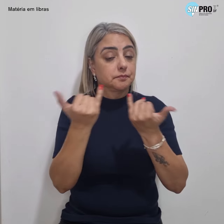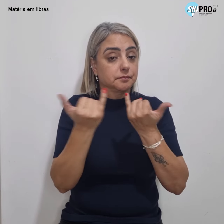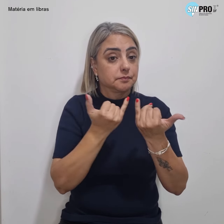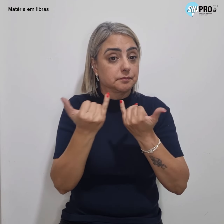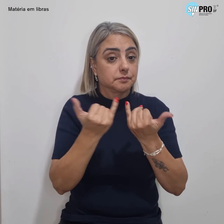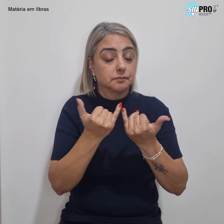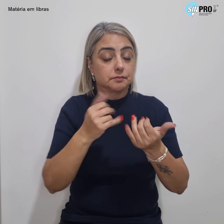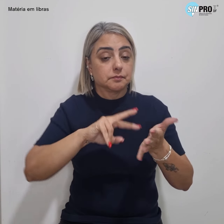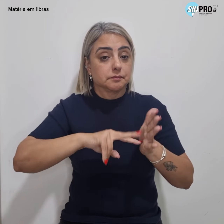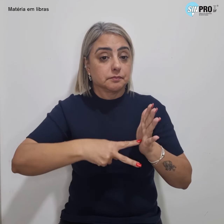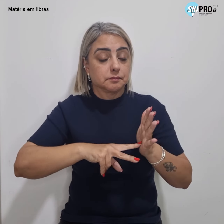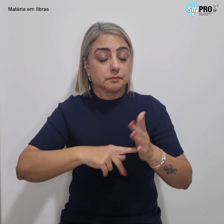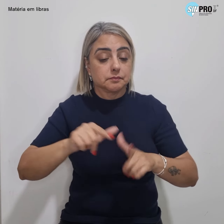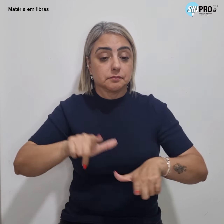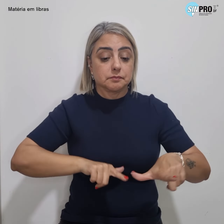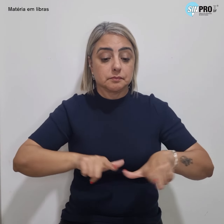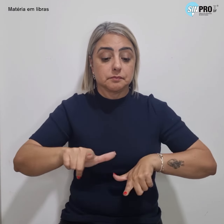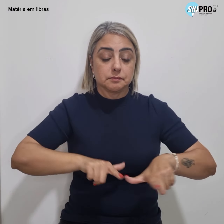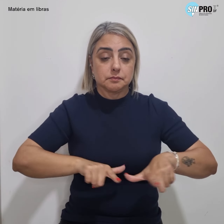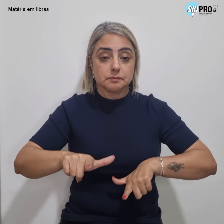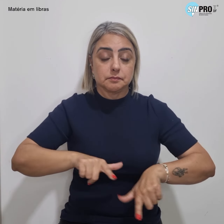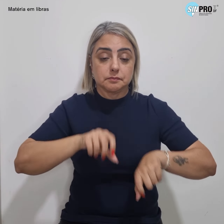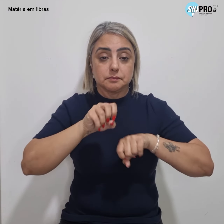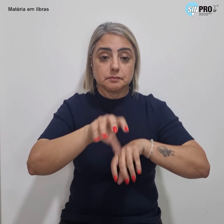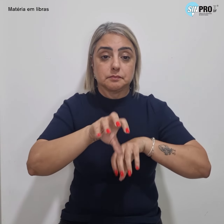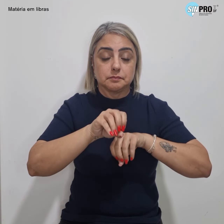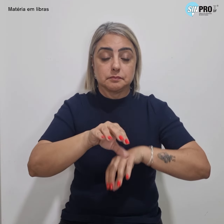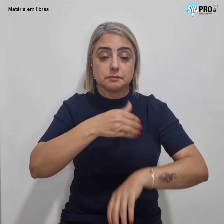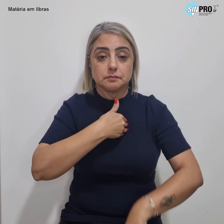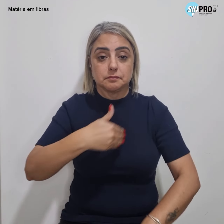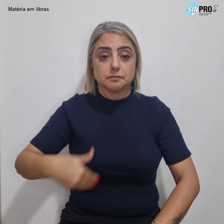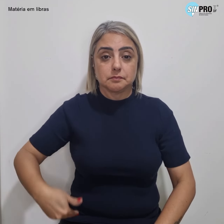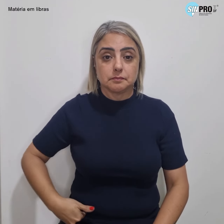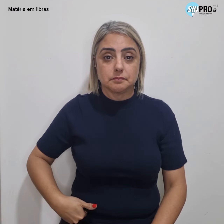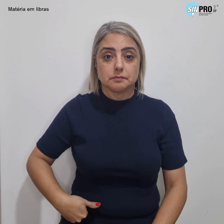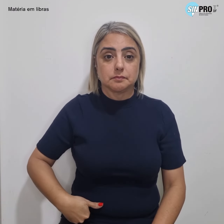Sindicato dos Trabalhadores em Educação Pública do Paraná.